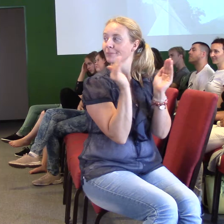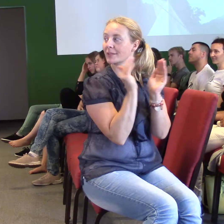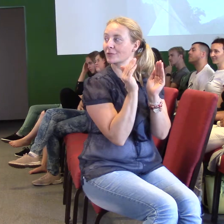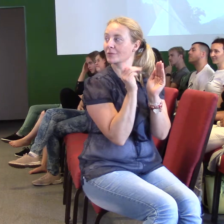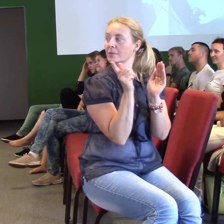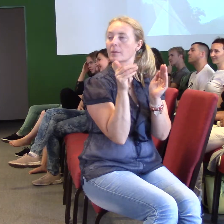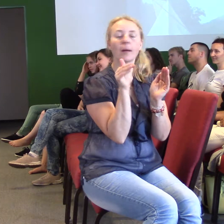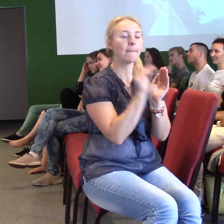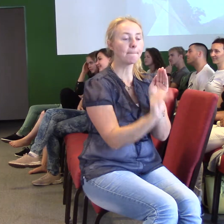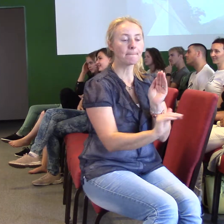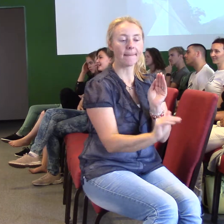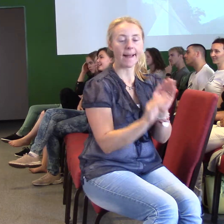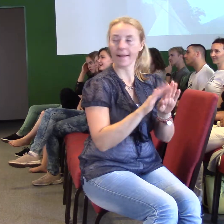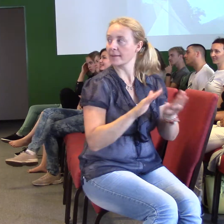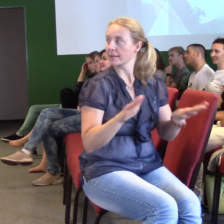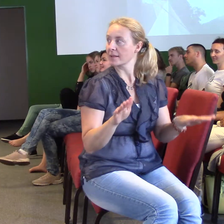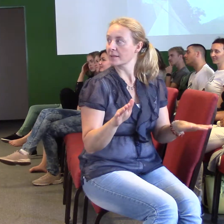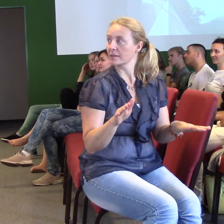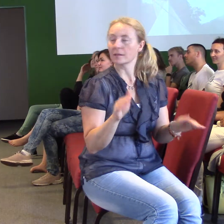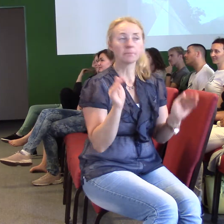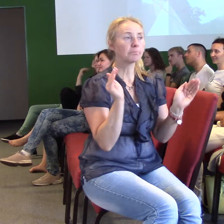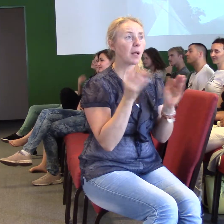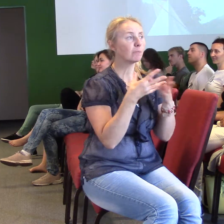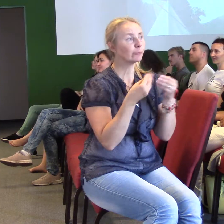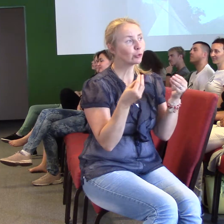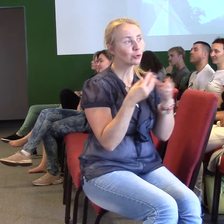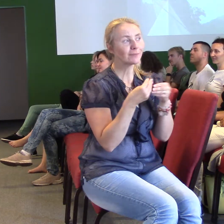nejmenší děti je Bible i taková příběhová, s obrázkama.